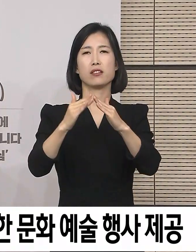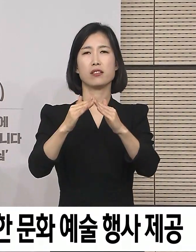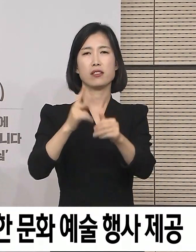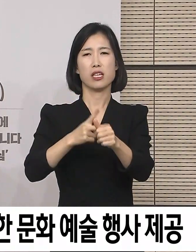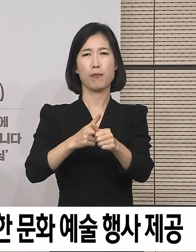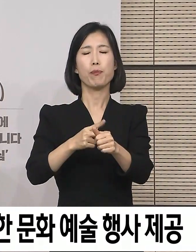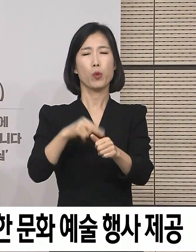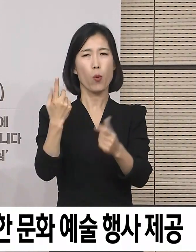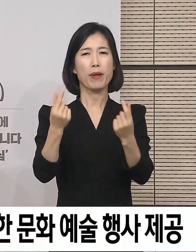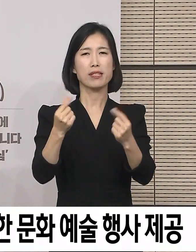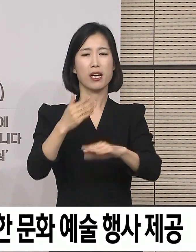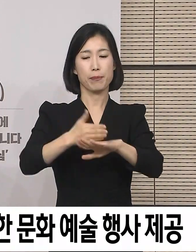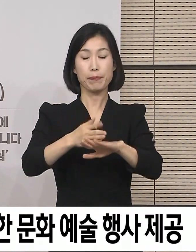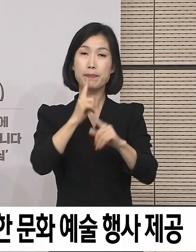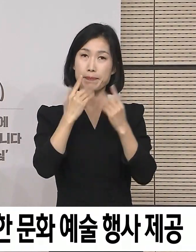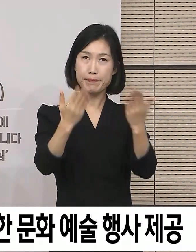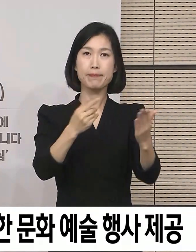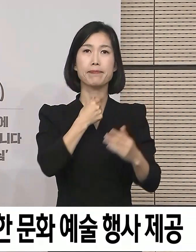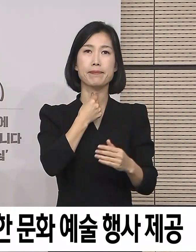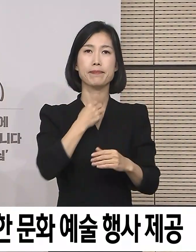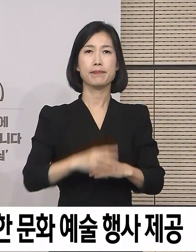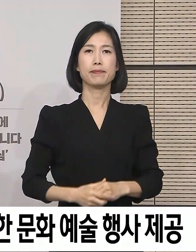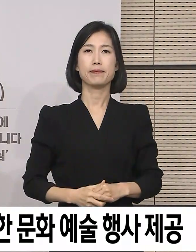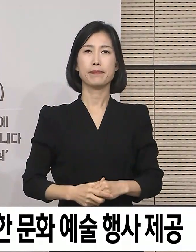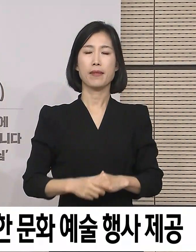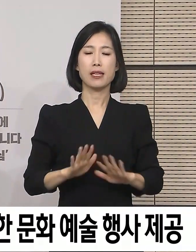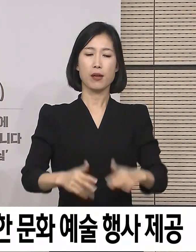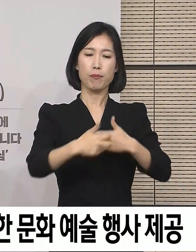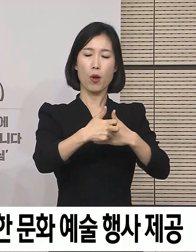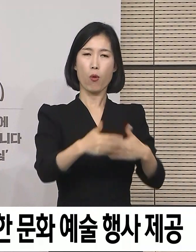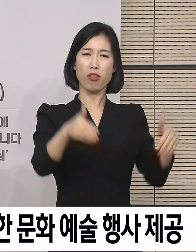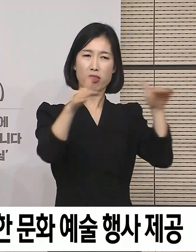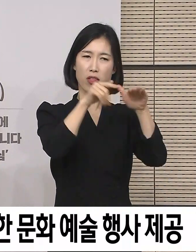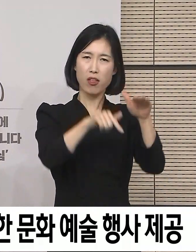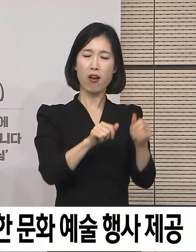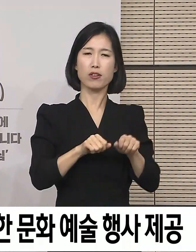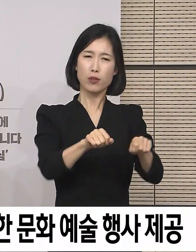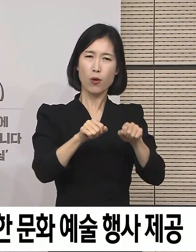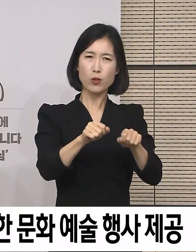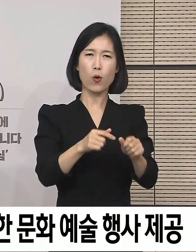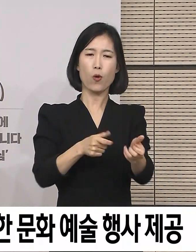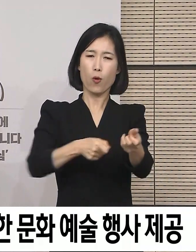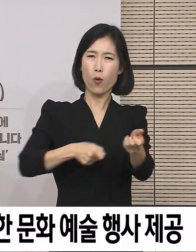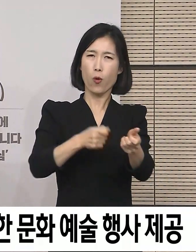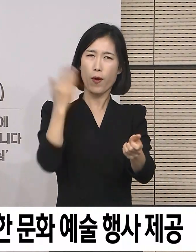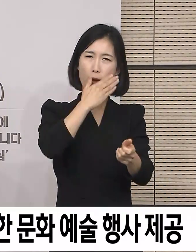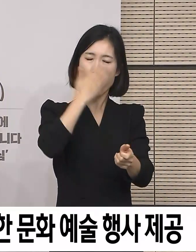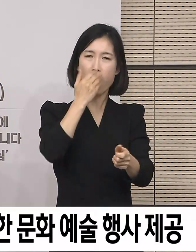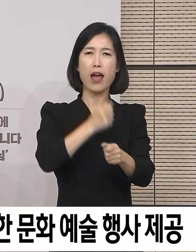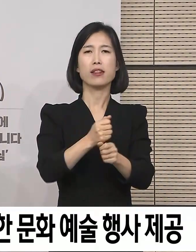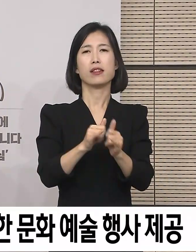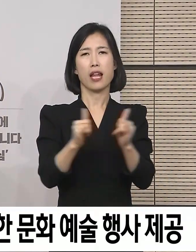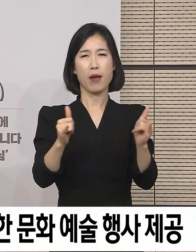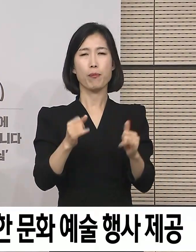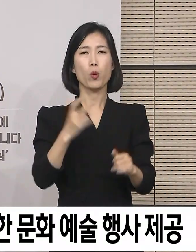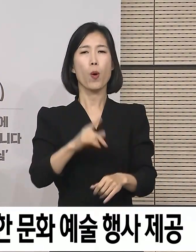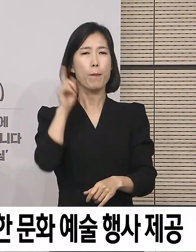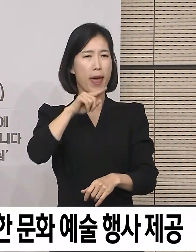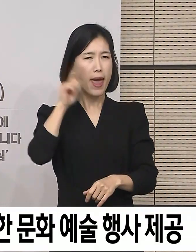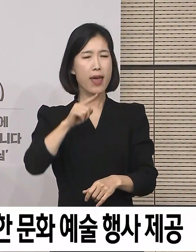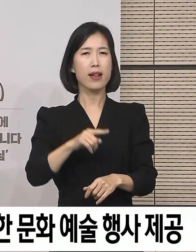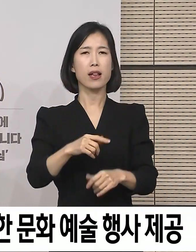진심으로 감사의 말씀을 드립니다. 병원에서 청소, 소독 업무에 애써주시는 미화원 분들 매일